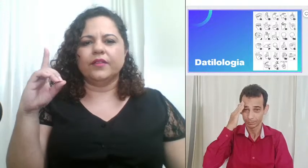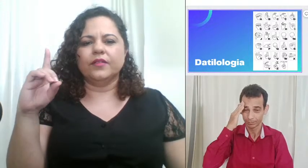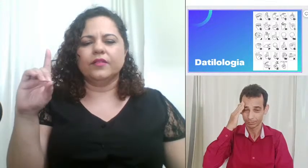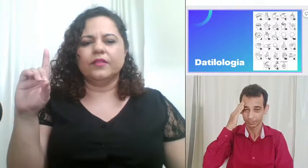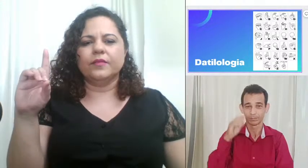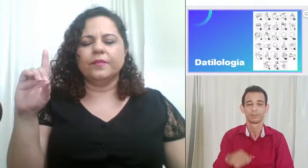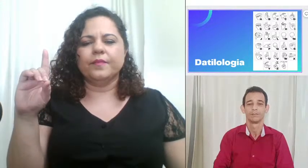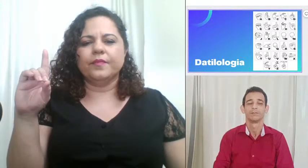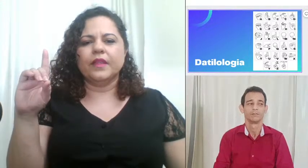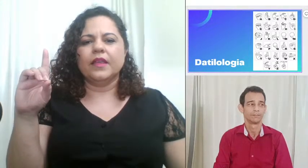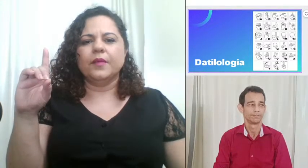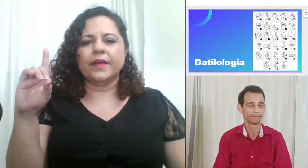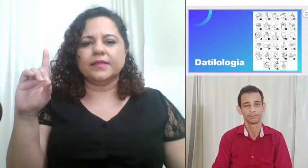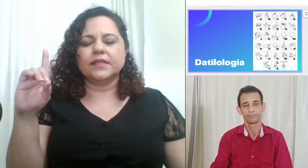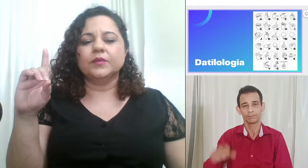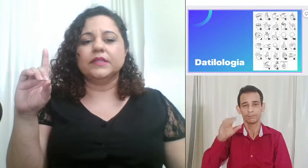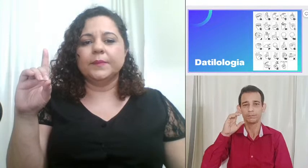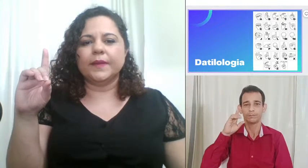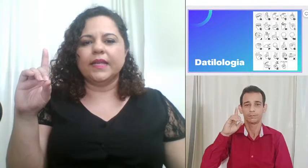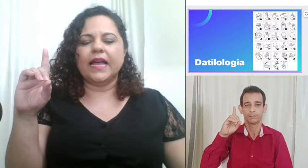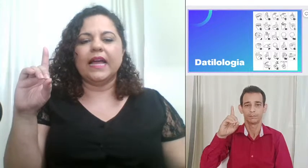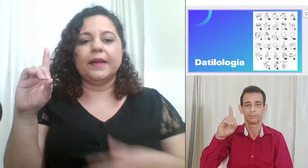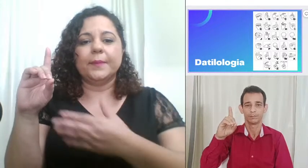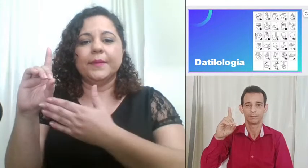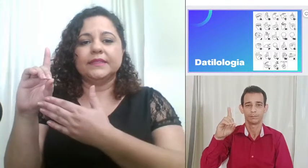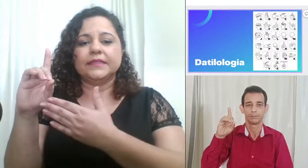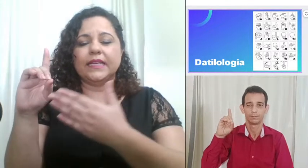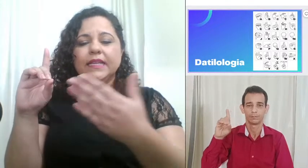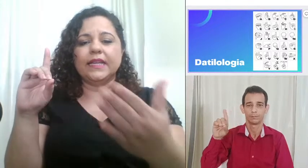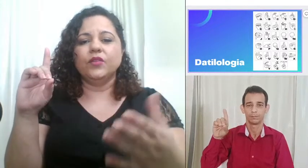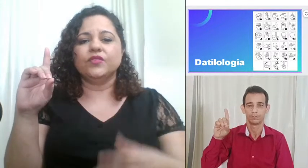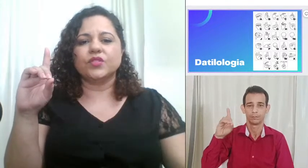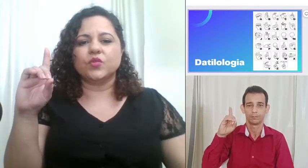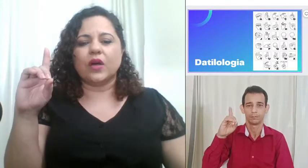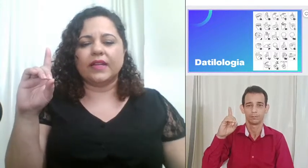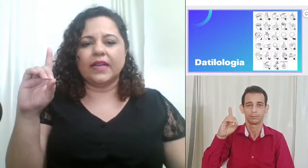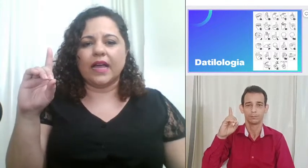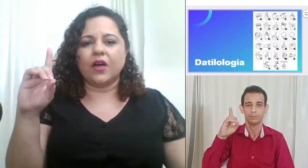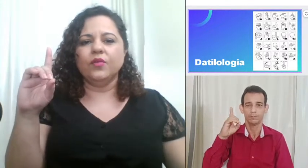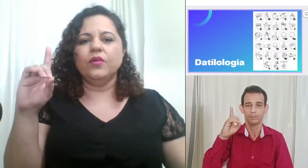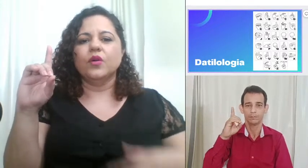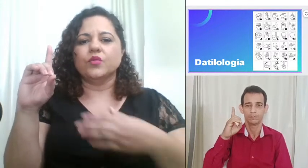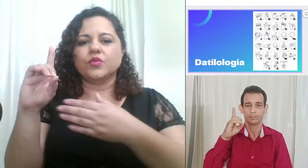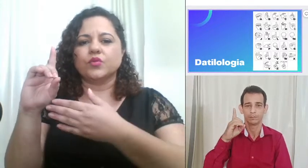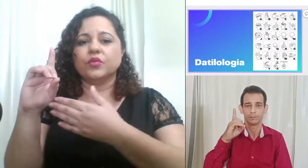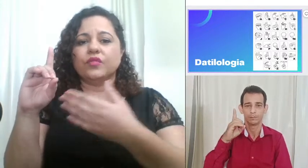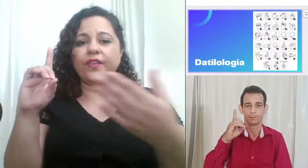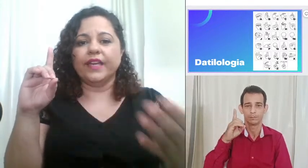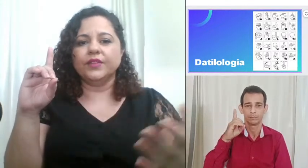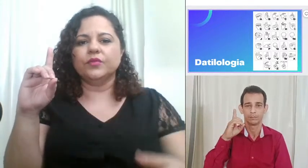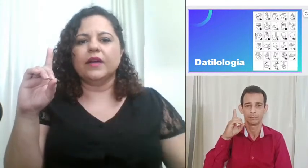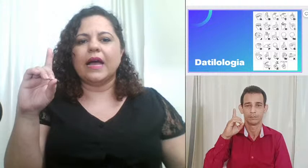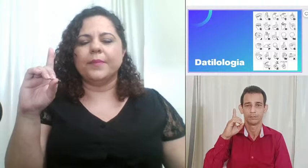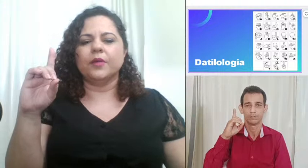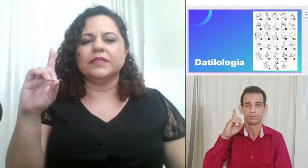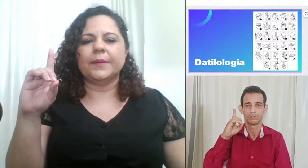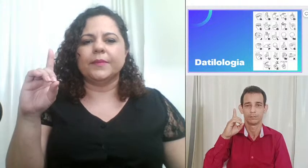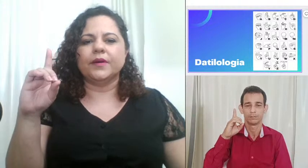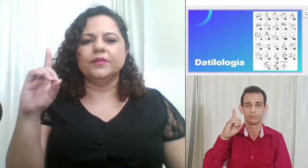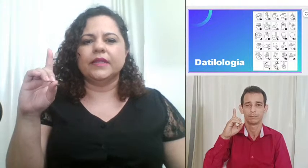questão também manter né o visual legal o surdo vendo a palma da mão né